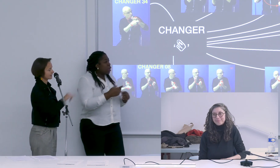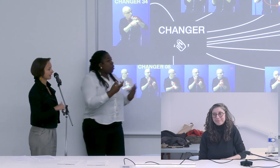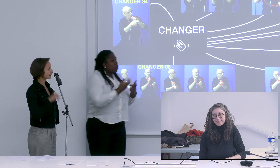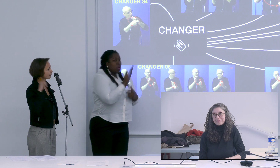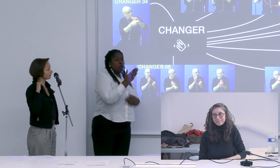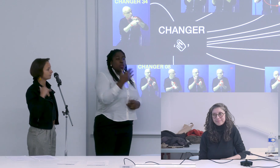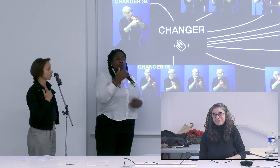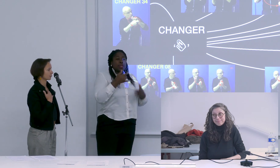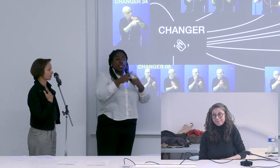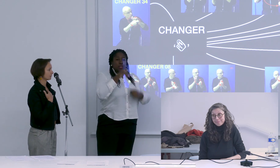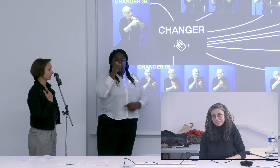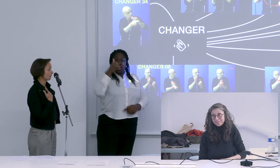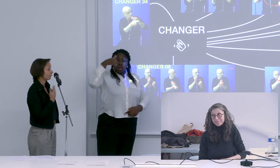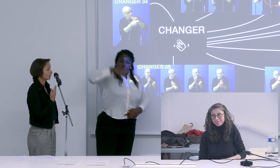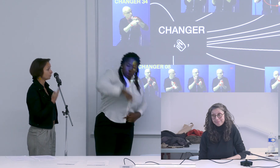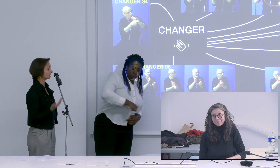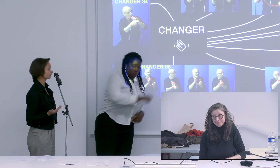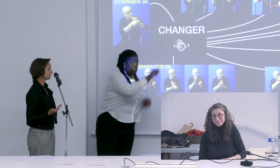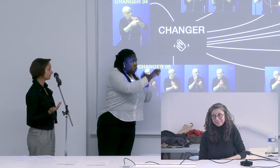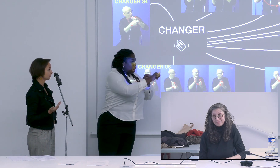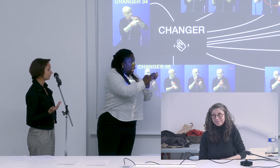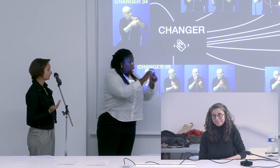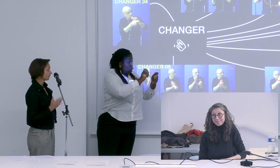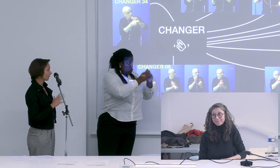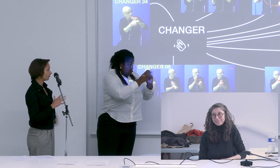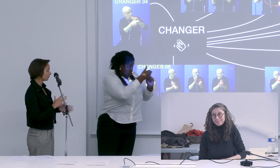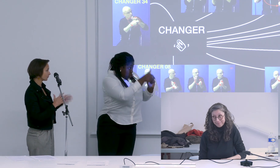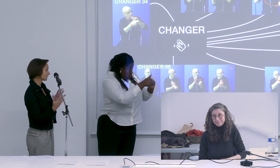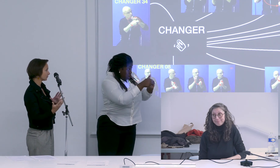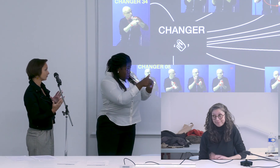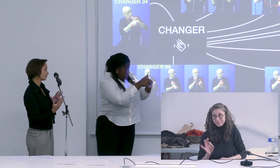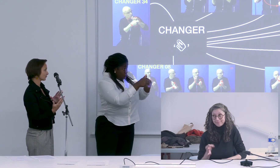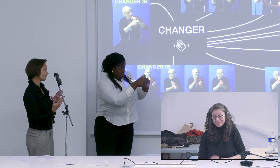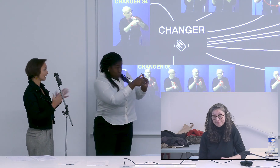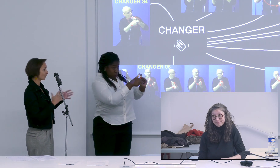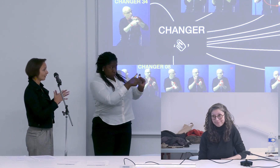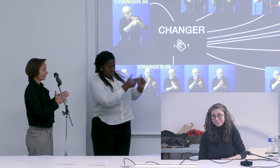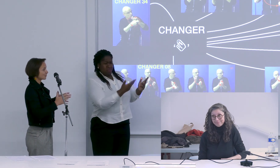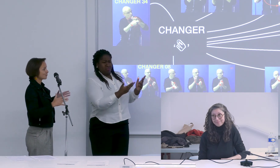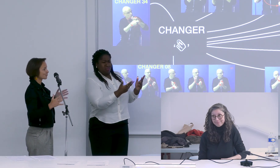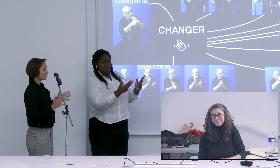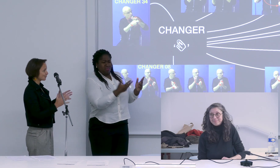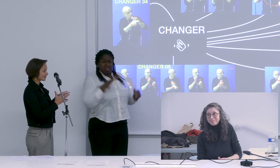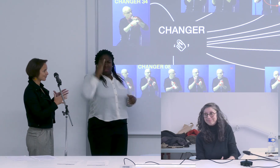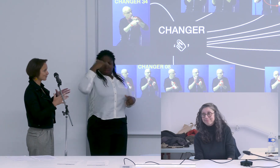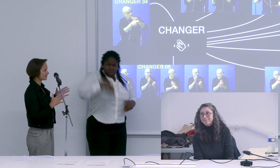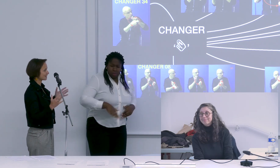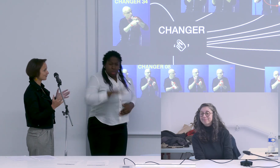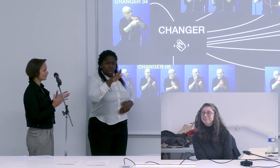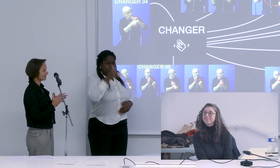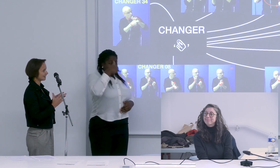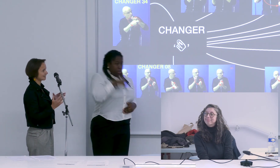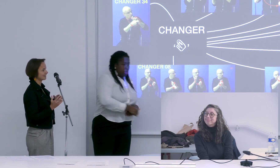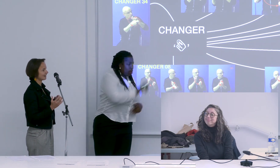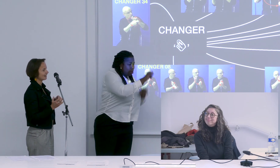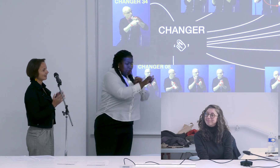ça n'a rien à voir avec changer enfin ou peut-être si par rapport au concept de changer mais alors jusqu'où jusqu'où s'étend